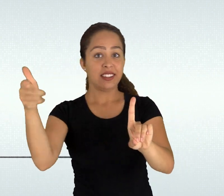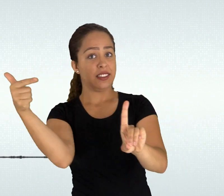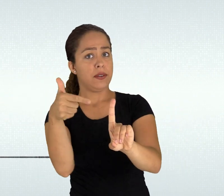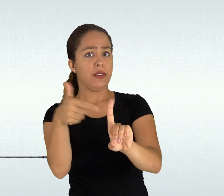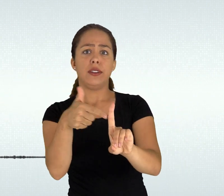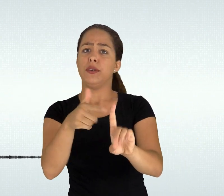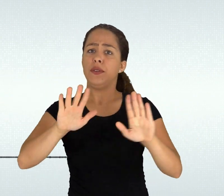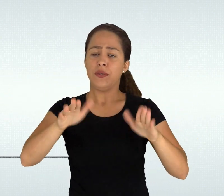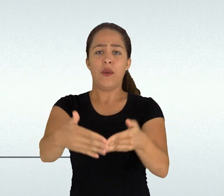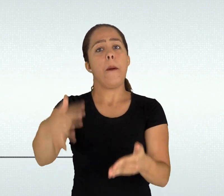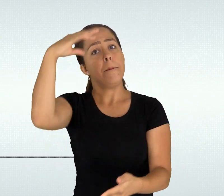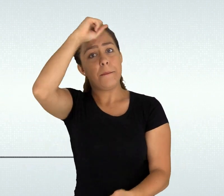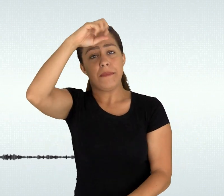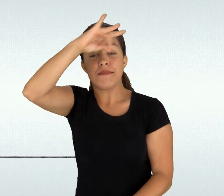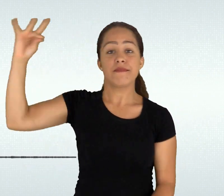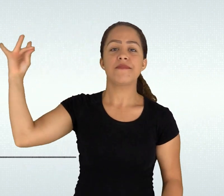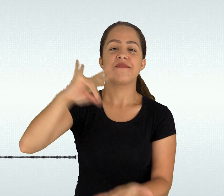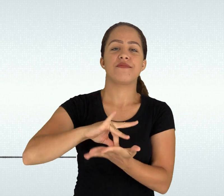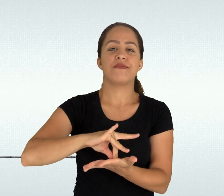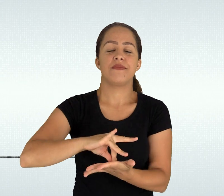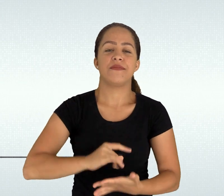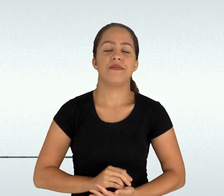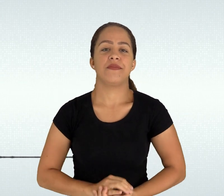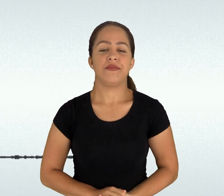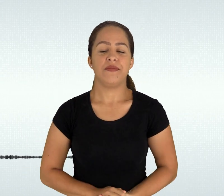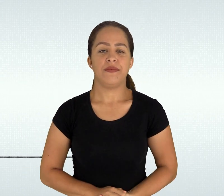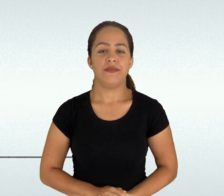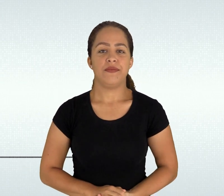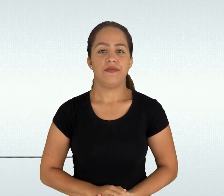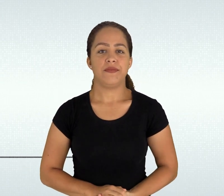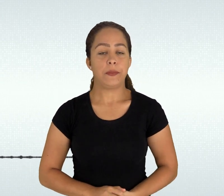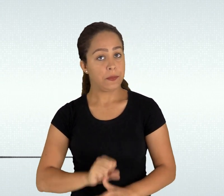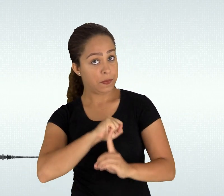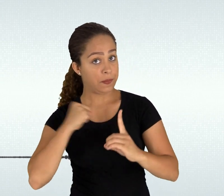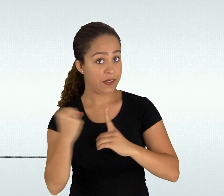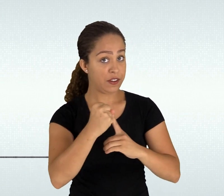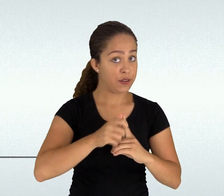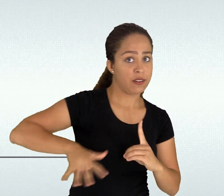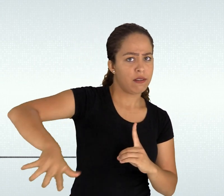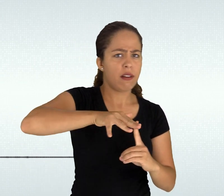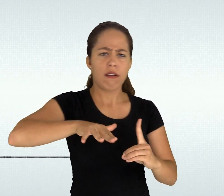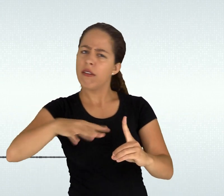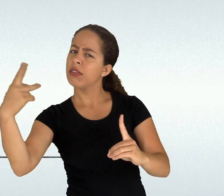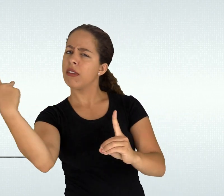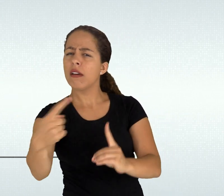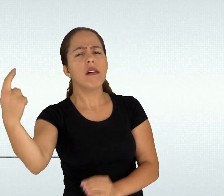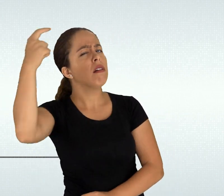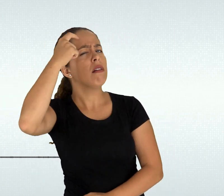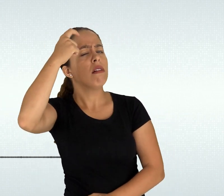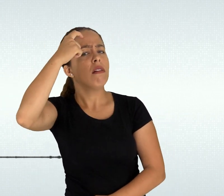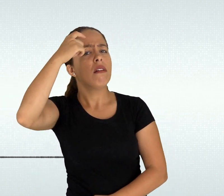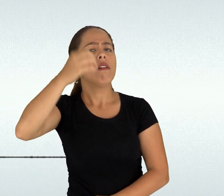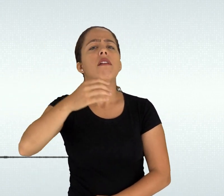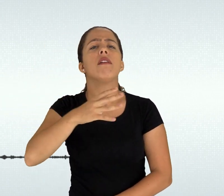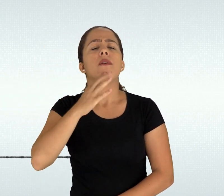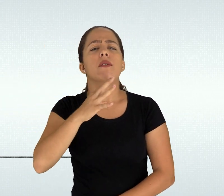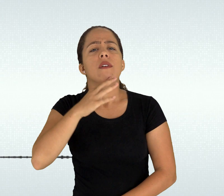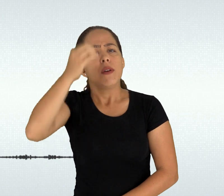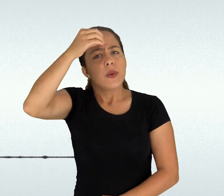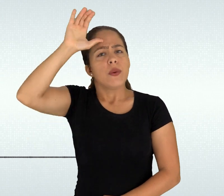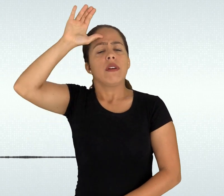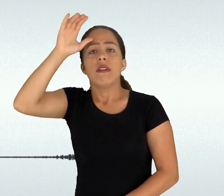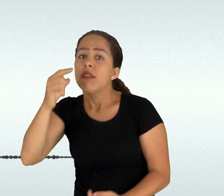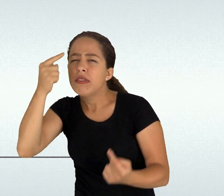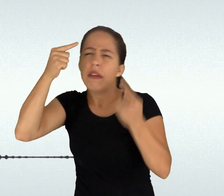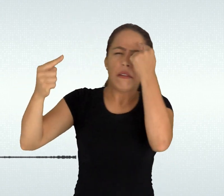estamos, em geral, diante de um estudante mais ativo imerso no mundo tecnológico com capacidade de